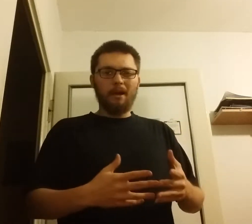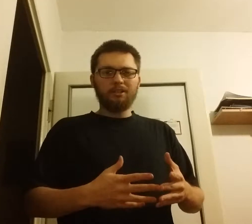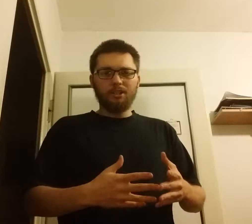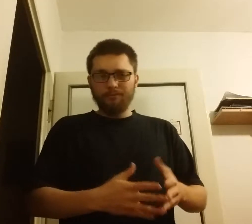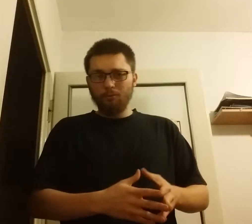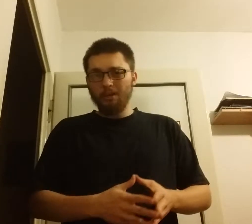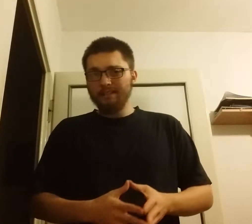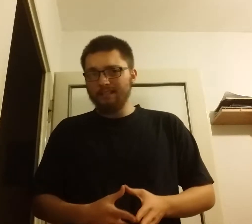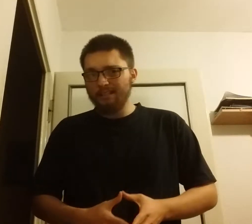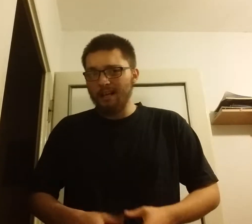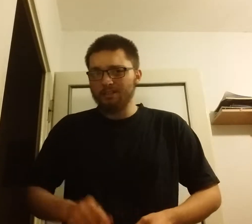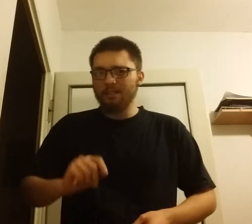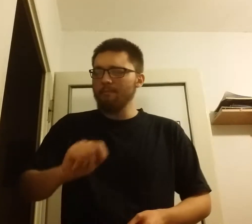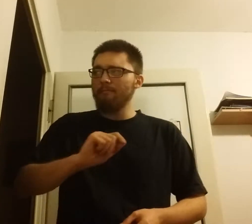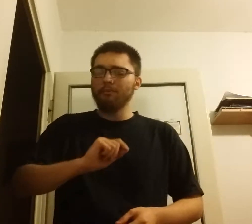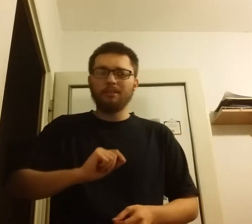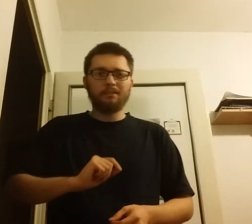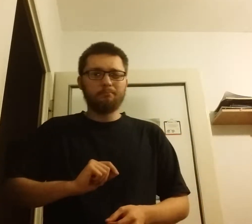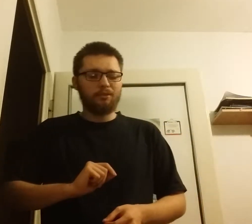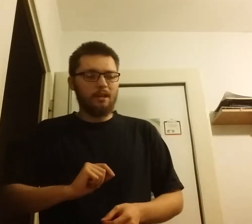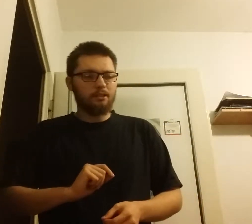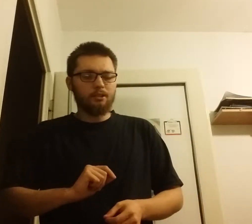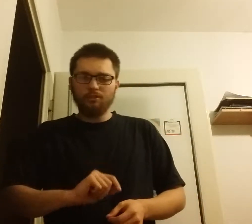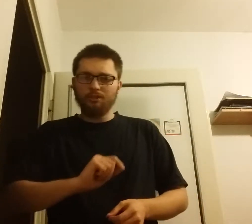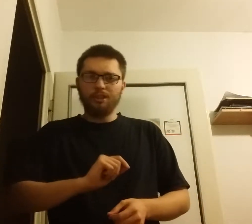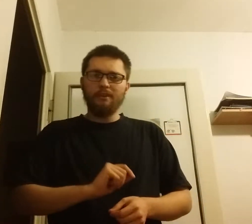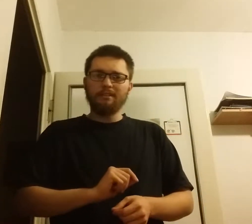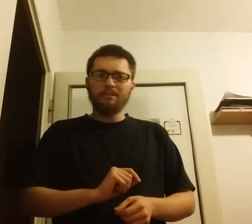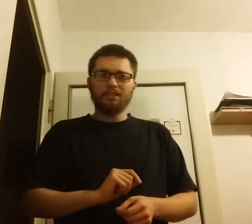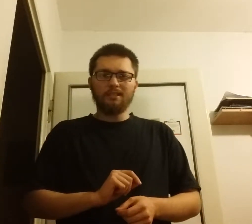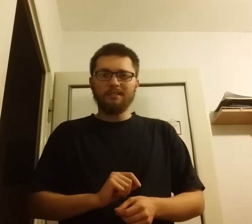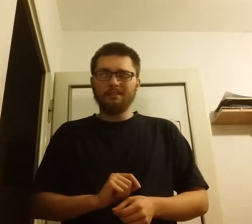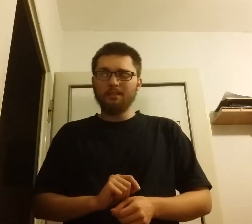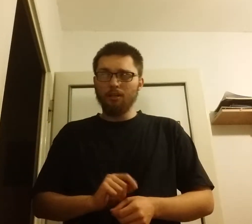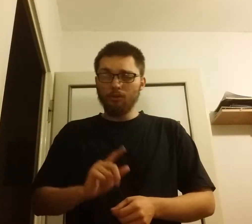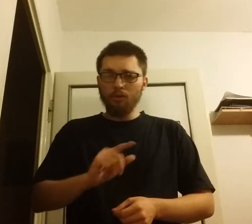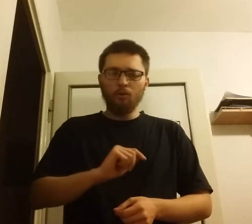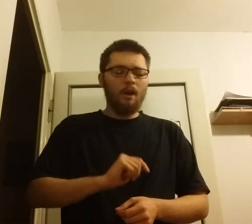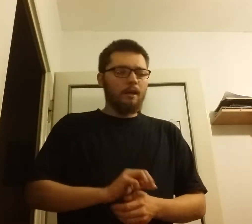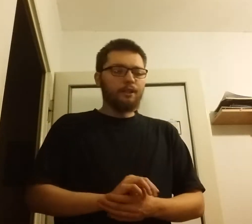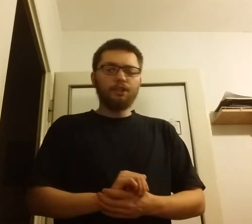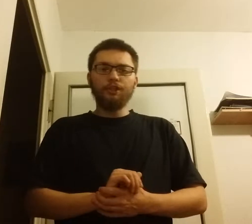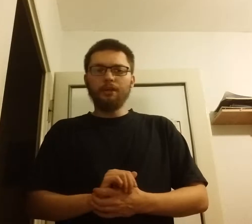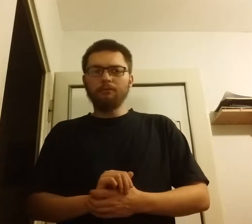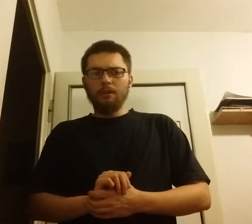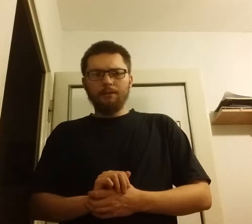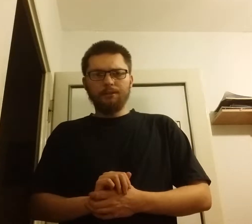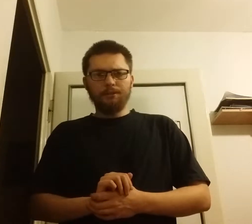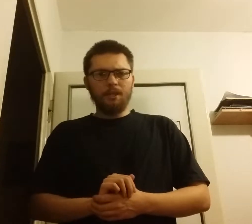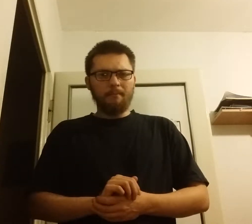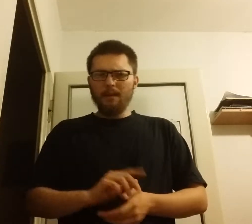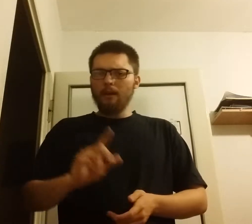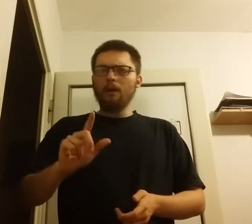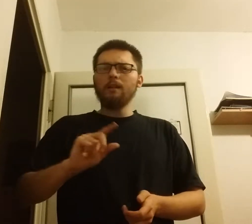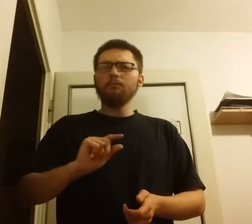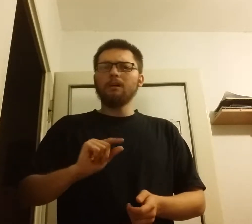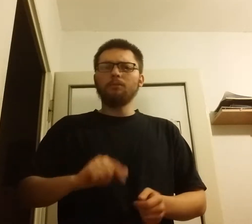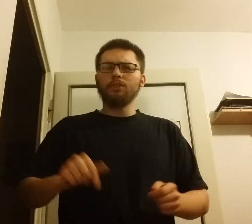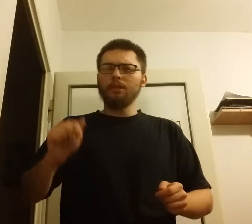pakcie dwóch cesarzy, chyba z bodajże 1916 roku, jeśli się nie mylę, ale tutaj możecie